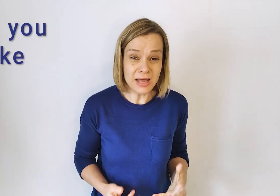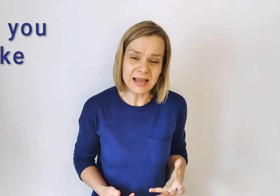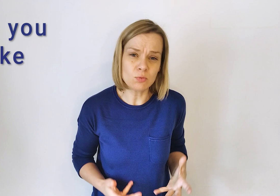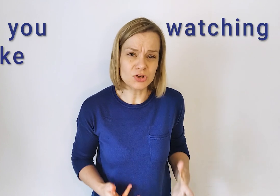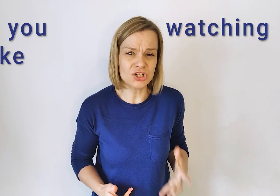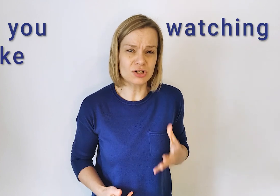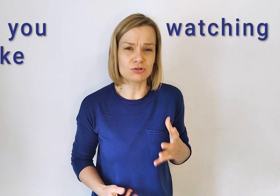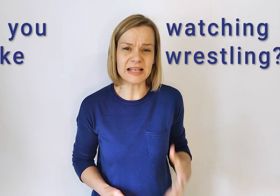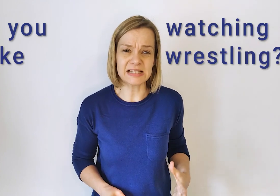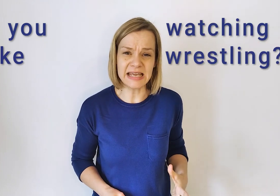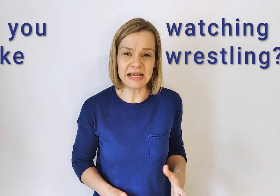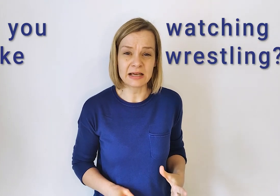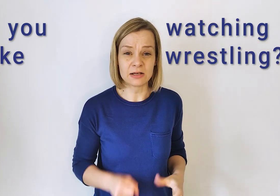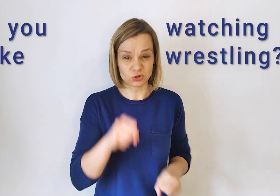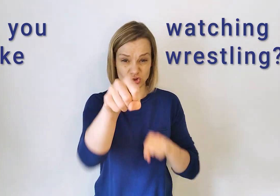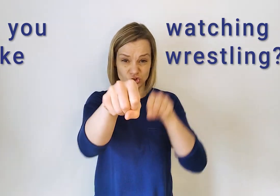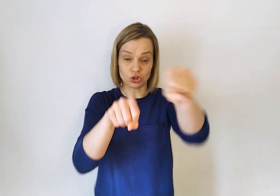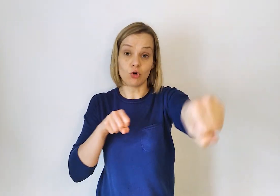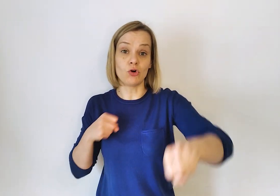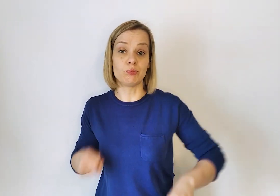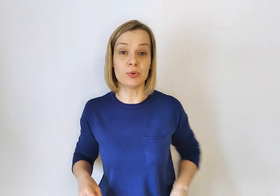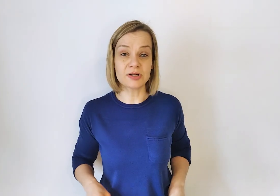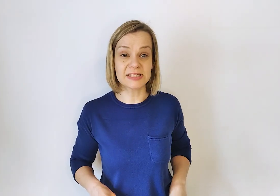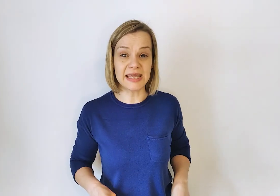like watching wrestling or boxing?